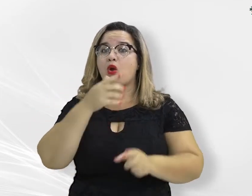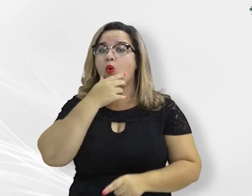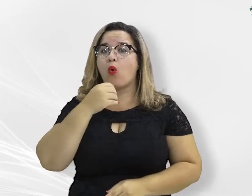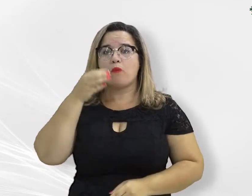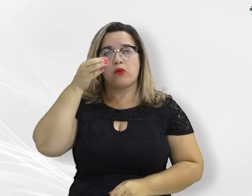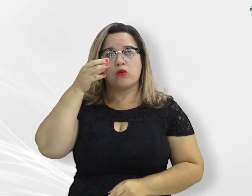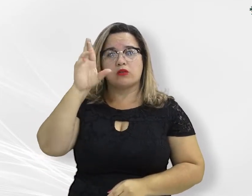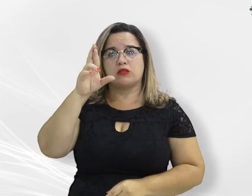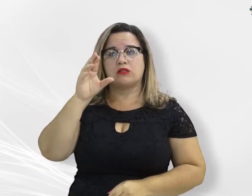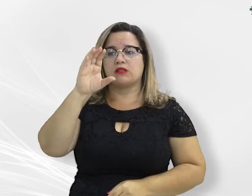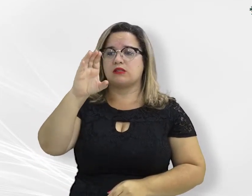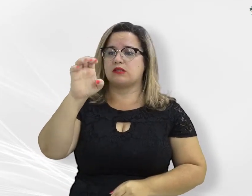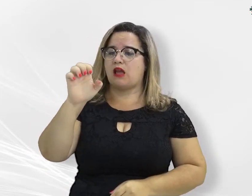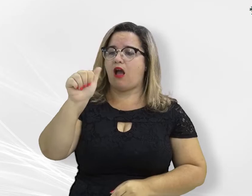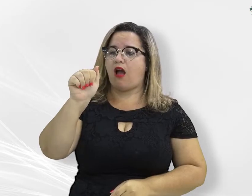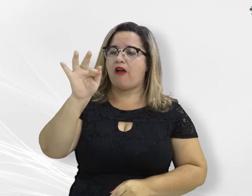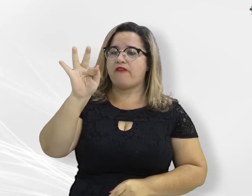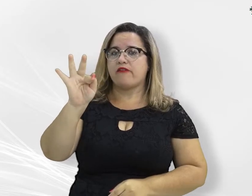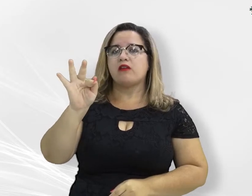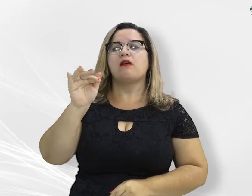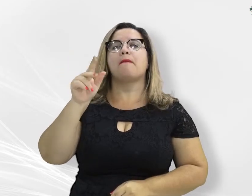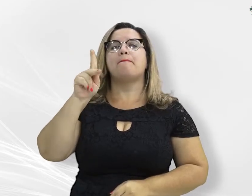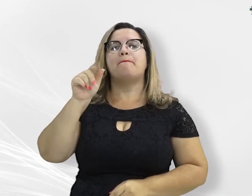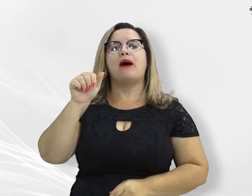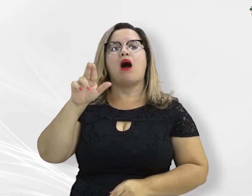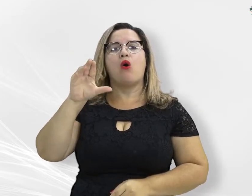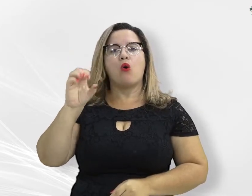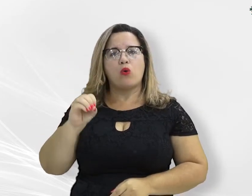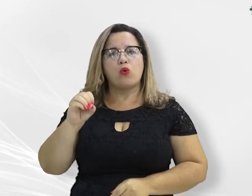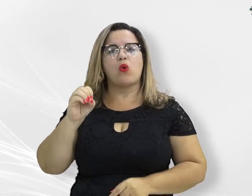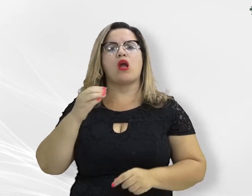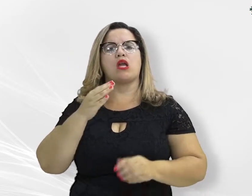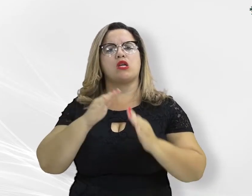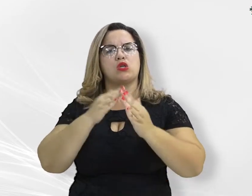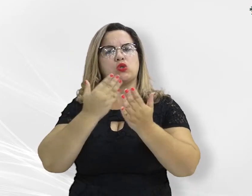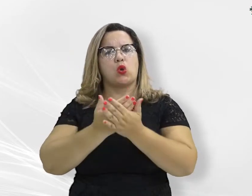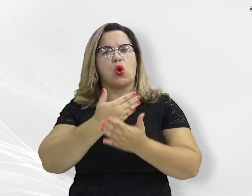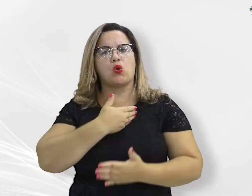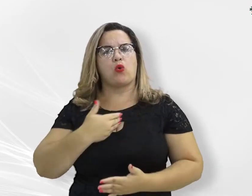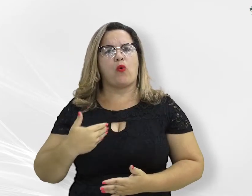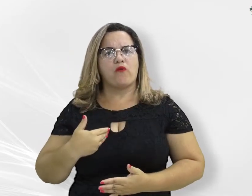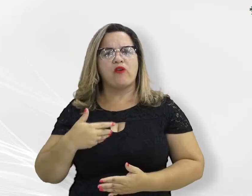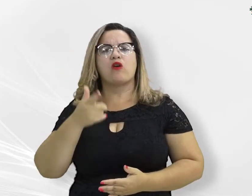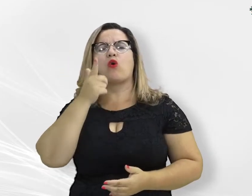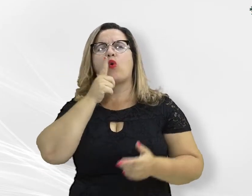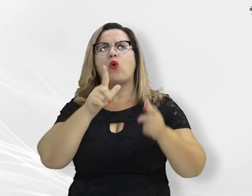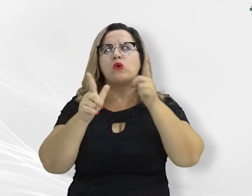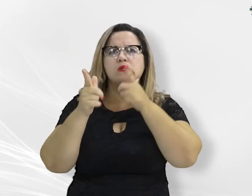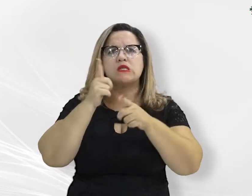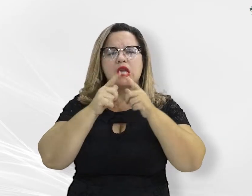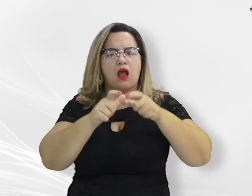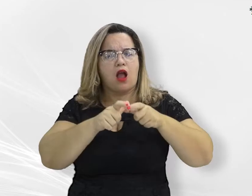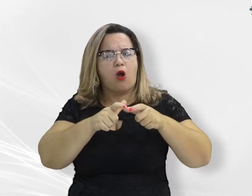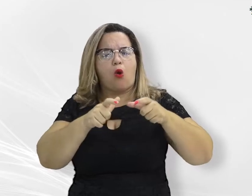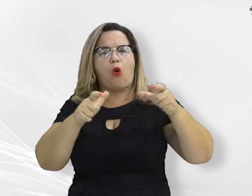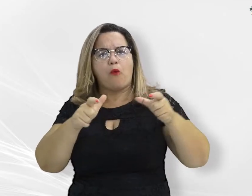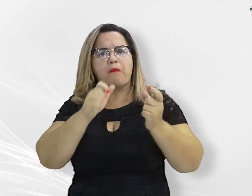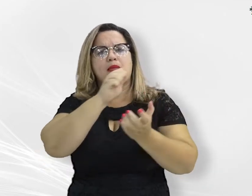promotor de justiça Paulo Henrique Amaral Mota, como Escola de Governo será possível a expansão das atividades educacionais do CEAF,